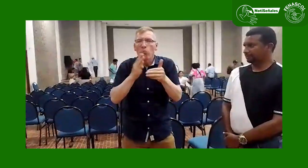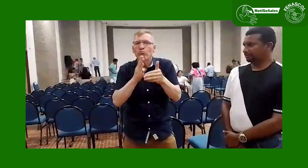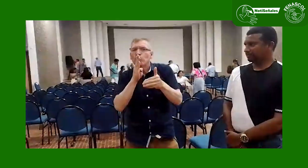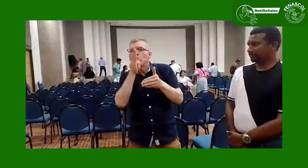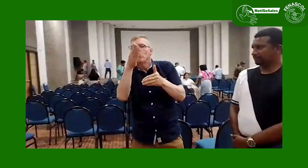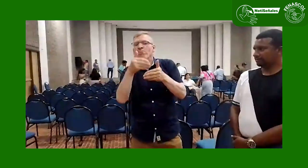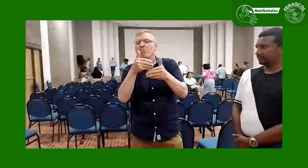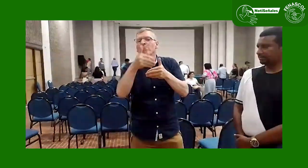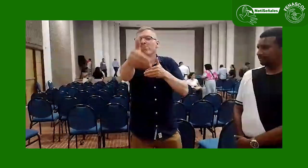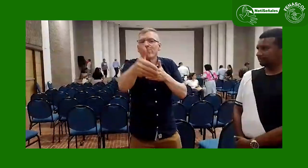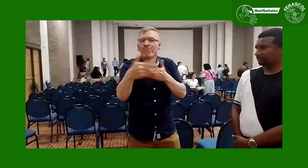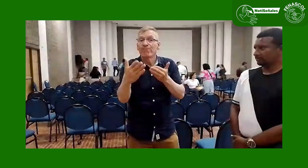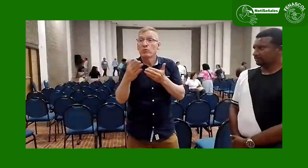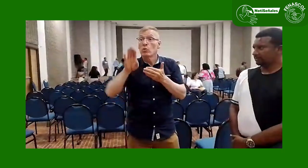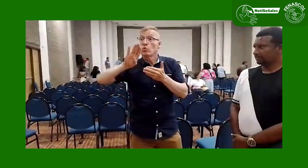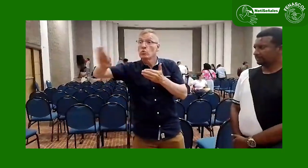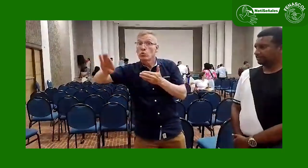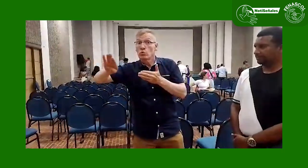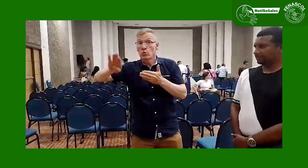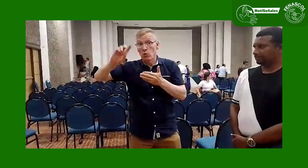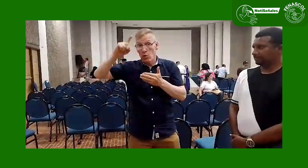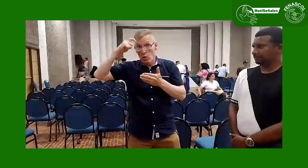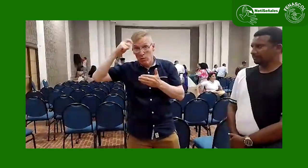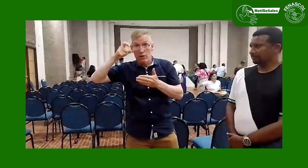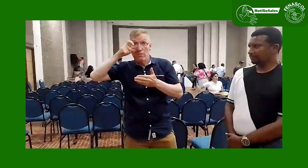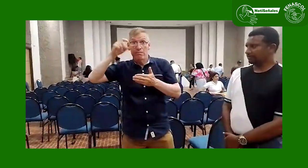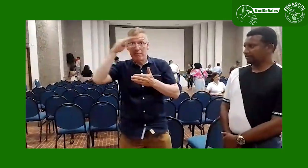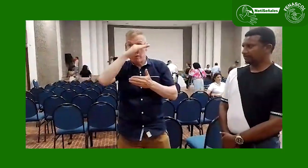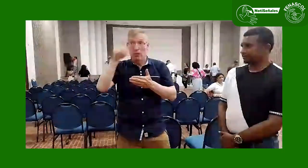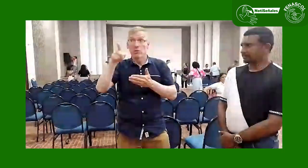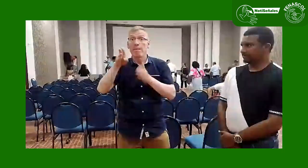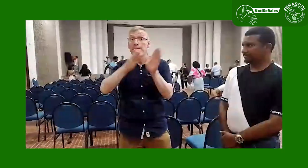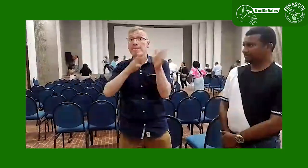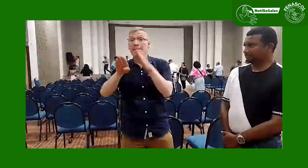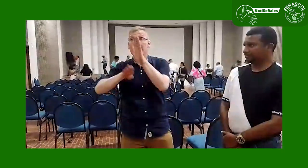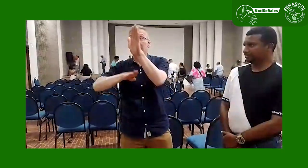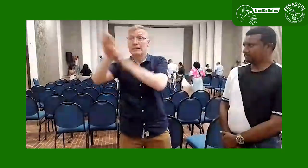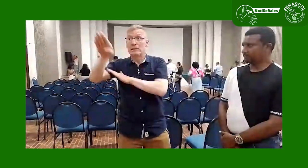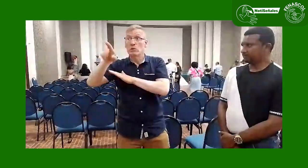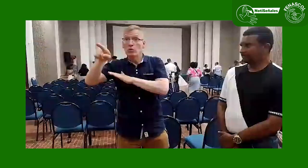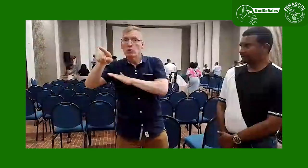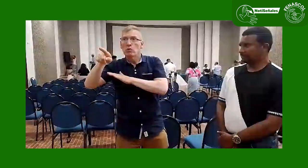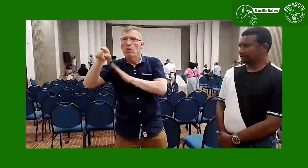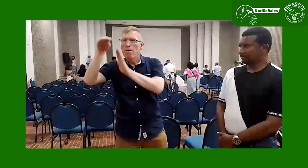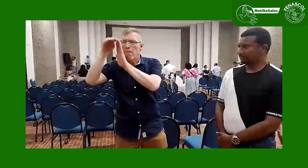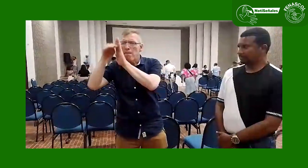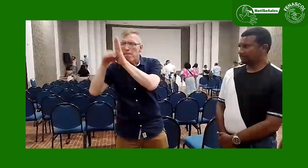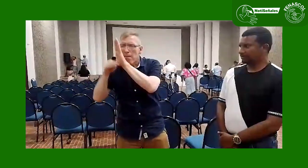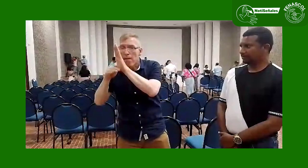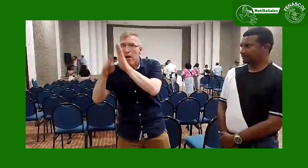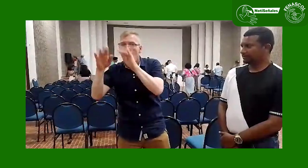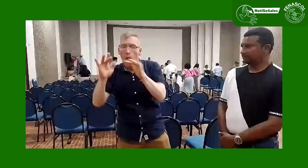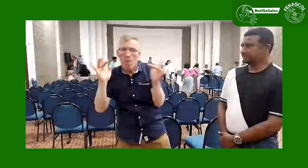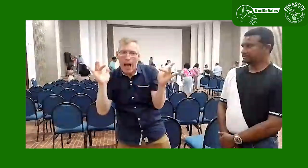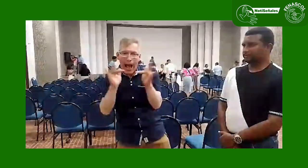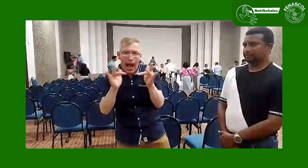En este espacio se dialogó en torno al Plan Nacional de Desarrollo del presidente Petro y su relación